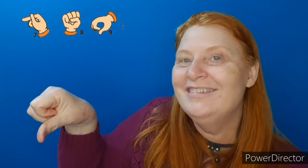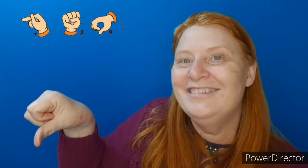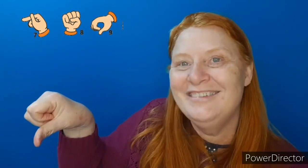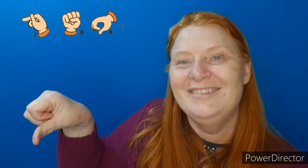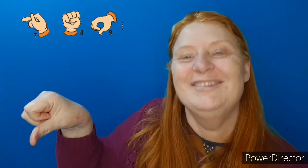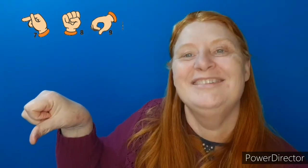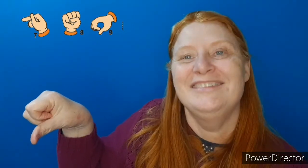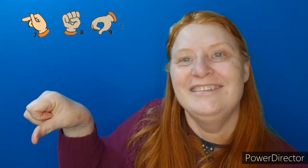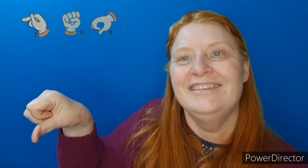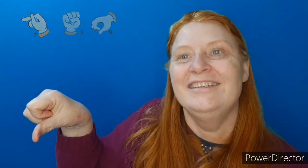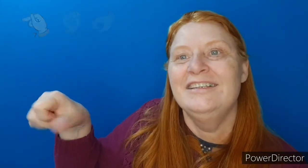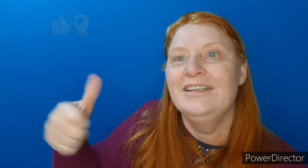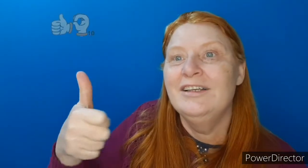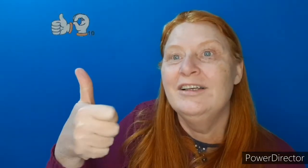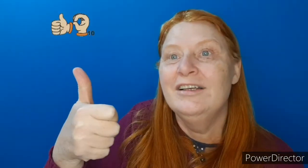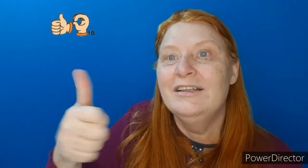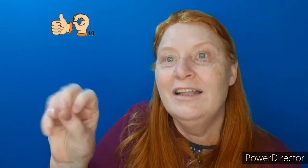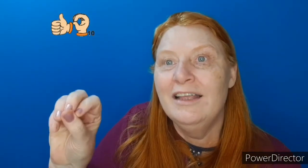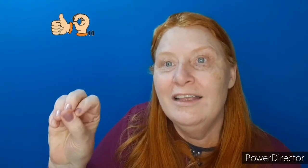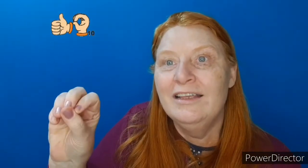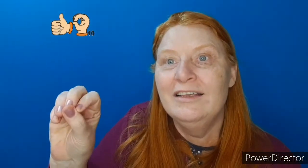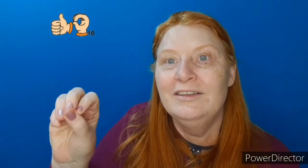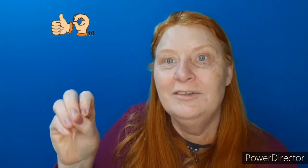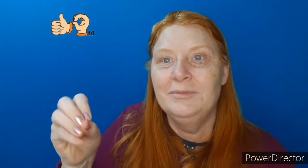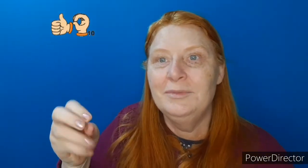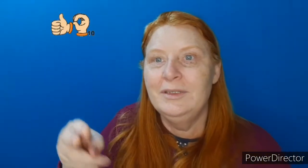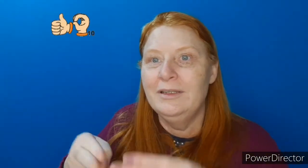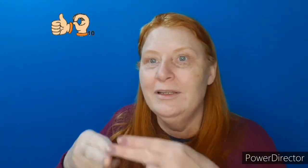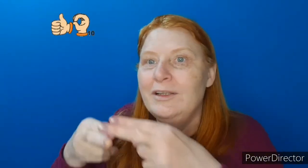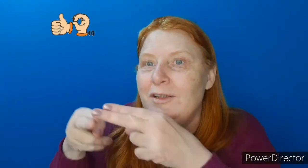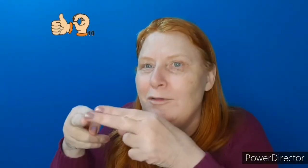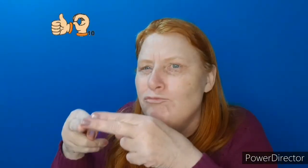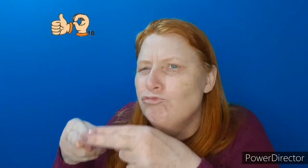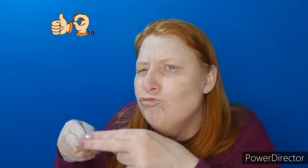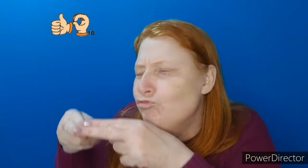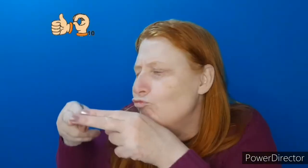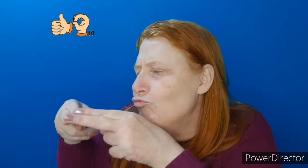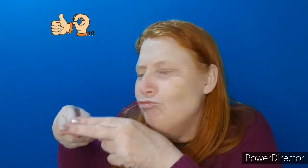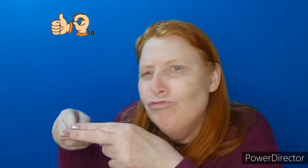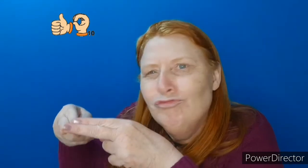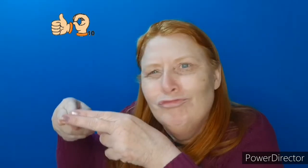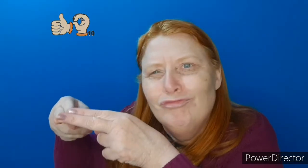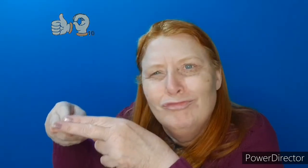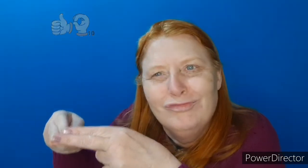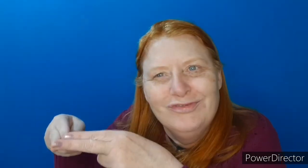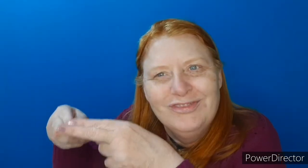nove, dezinhos, dez, num pequeno